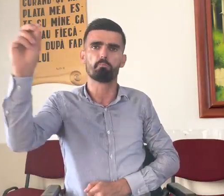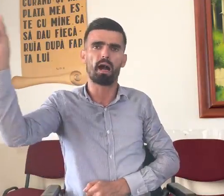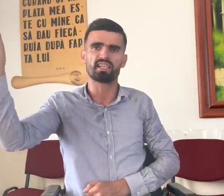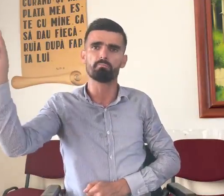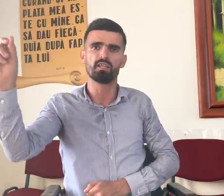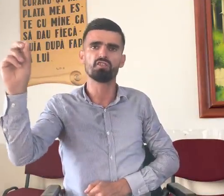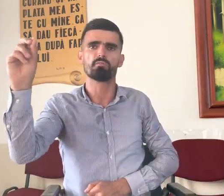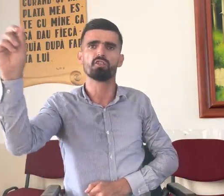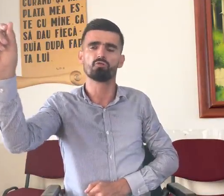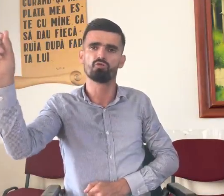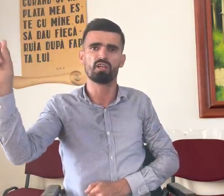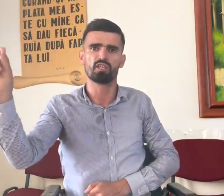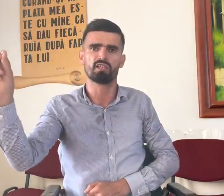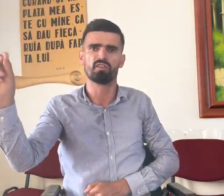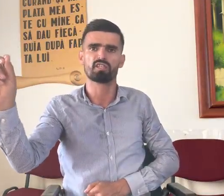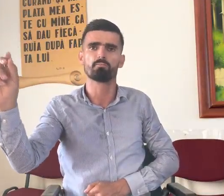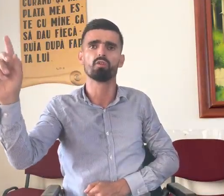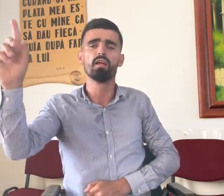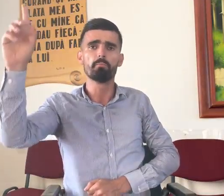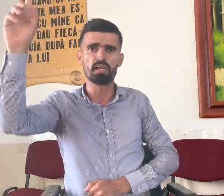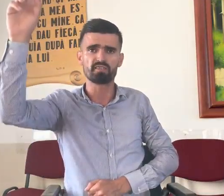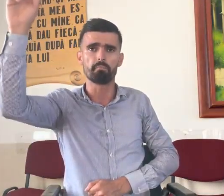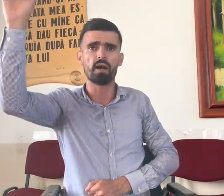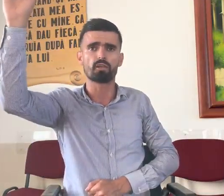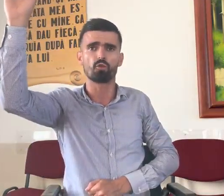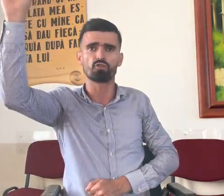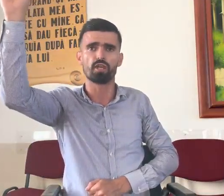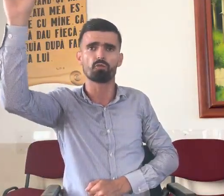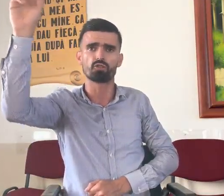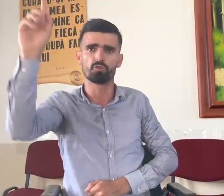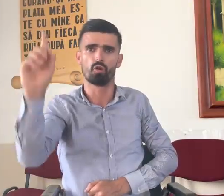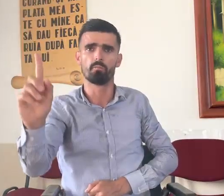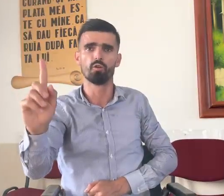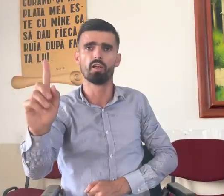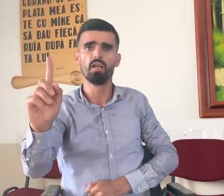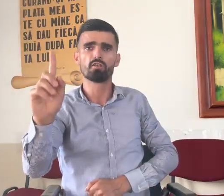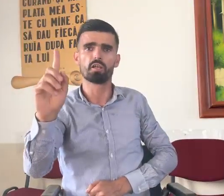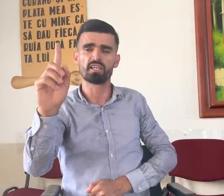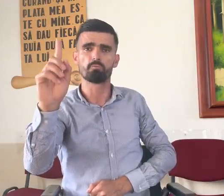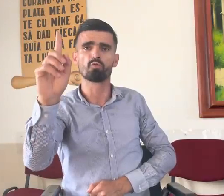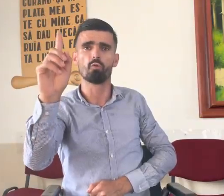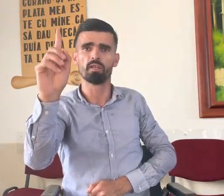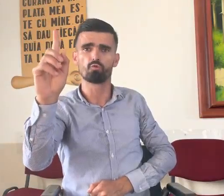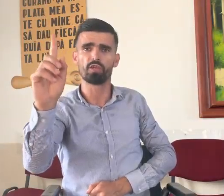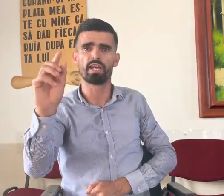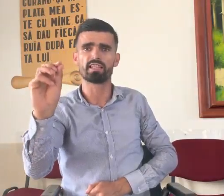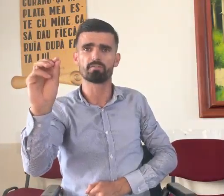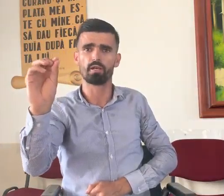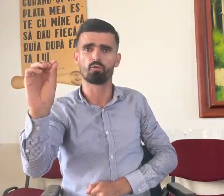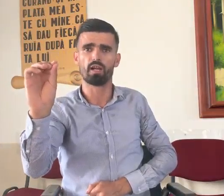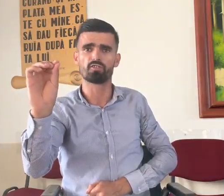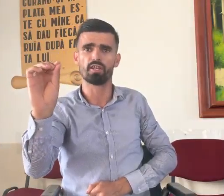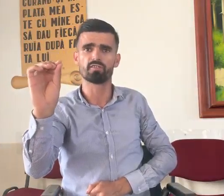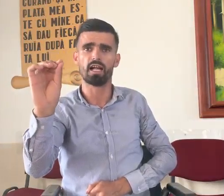pasme, nici minciunce, ceea ce vă spun. Mi-este martor cerul și Domnul și răspund cu mântuirea despre lucrul acesta.